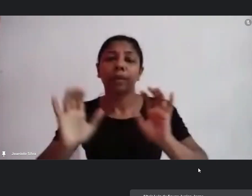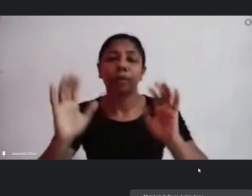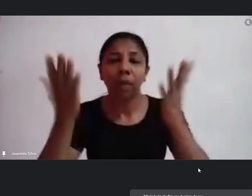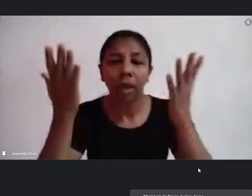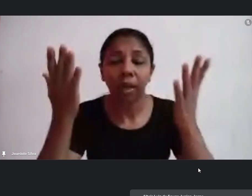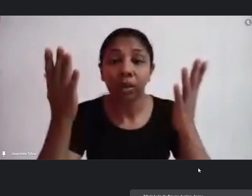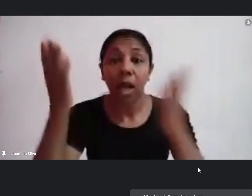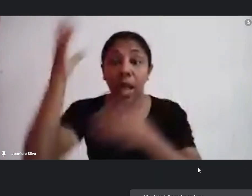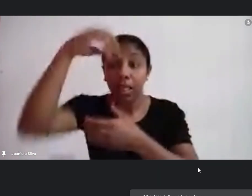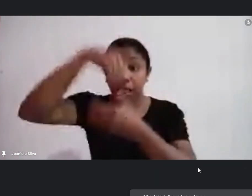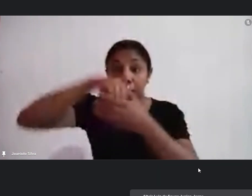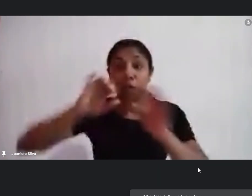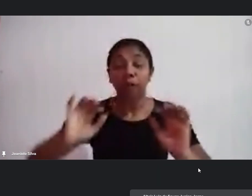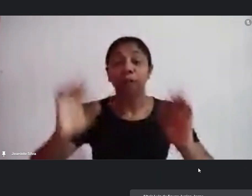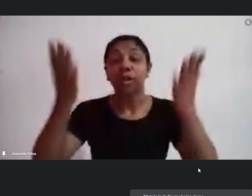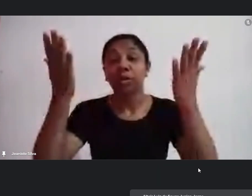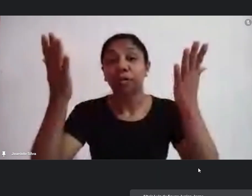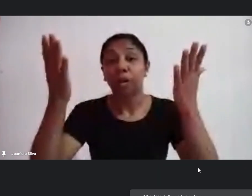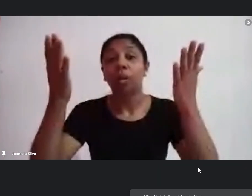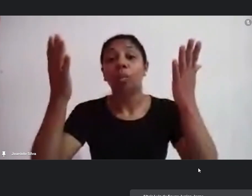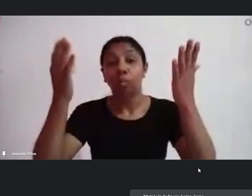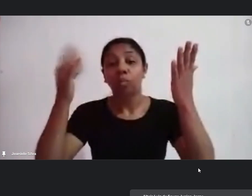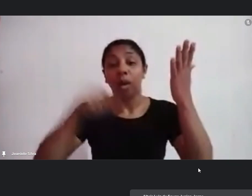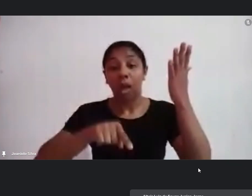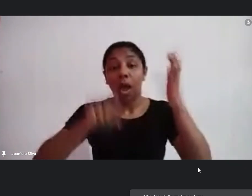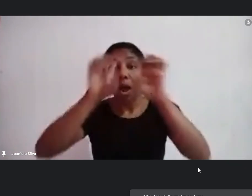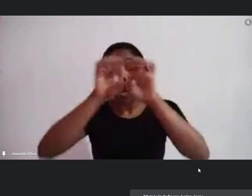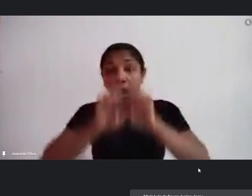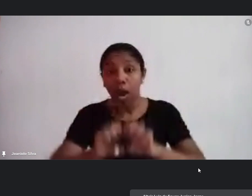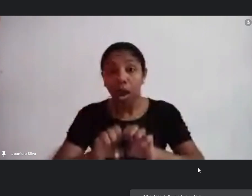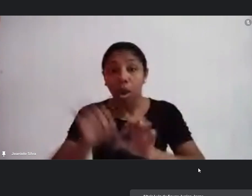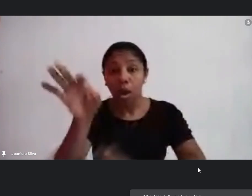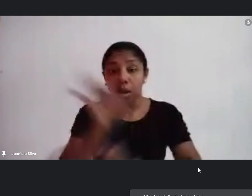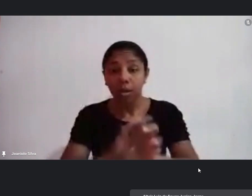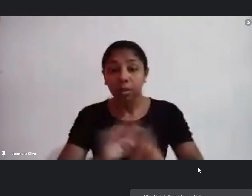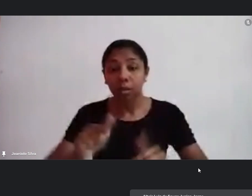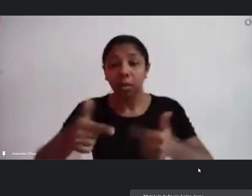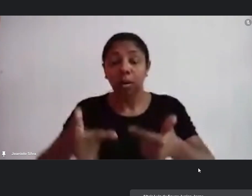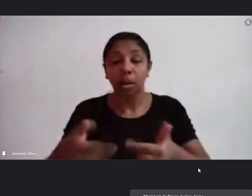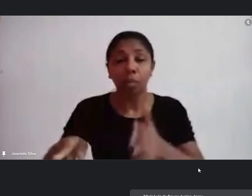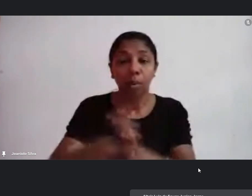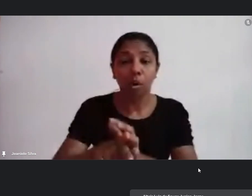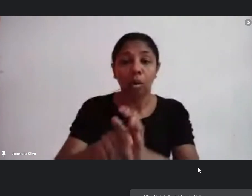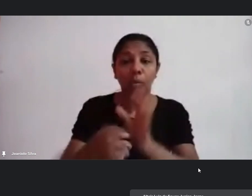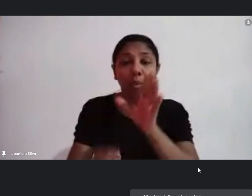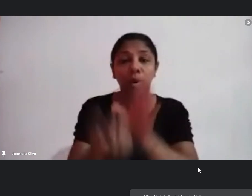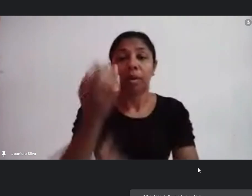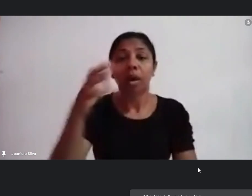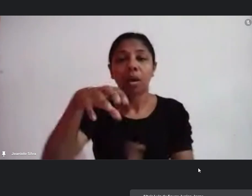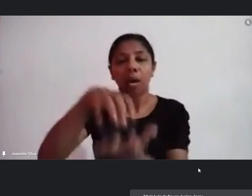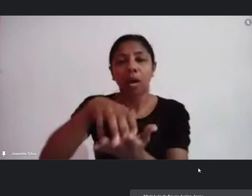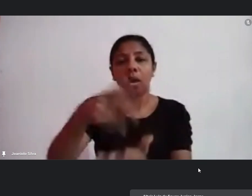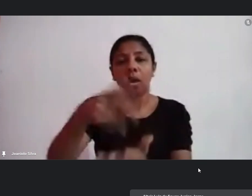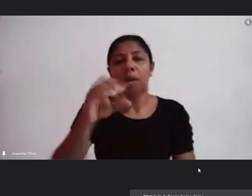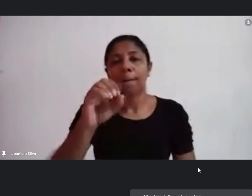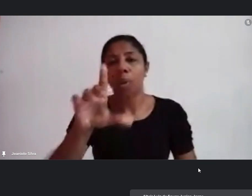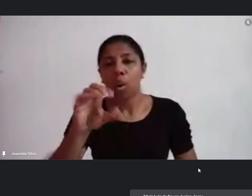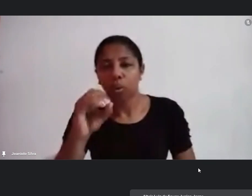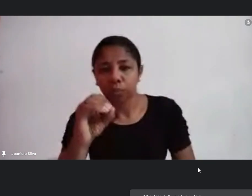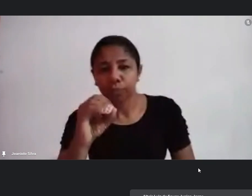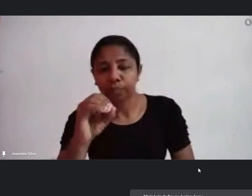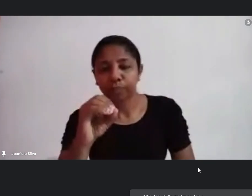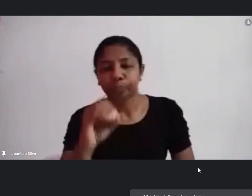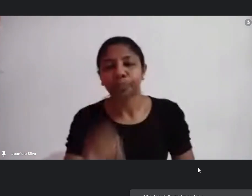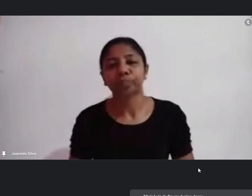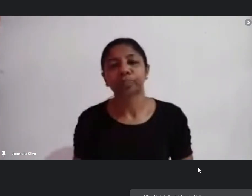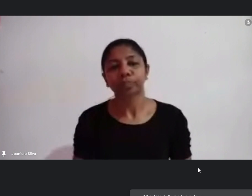desse festival e a partir disso estruturar montar e orçar o próprio polo que vocês fariam em relação a ter utilizar